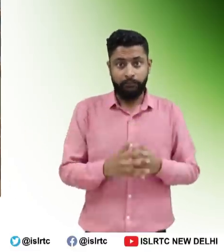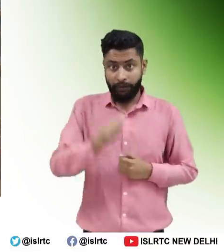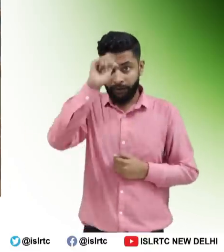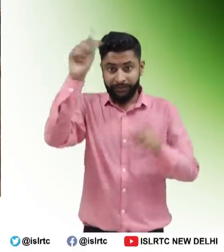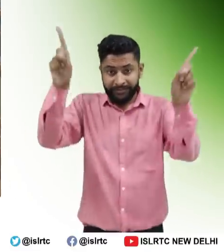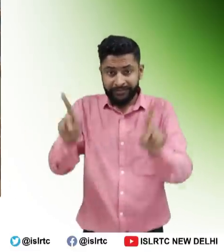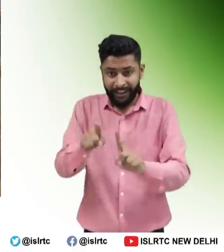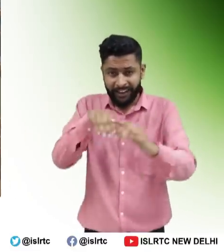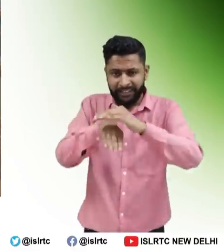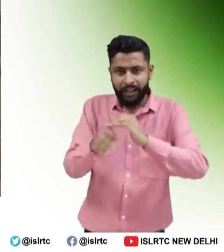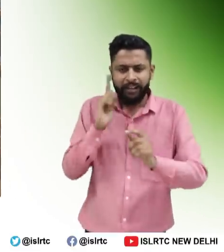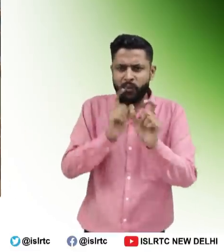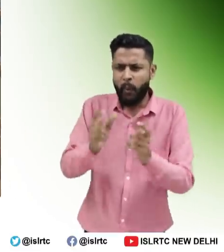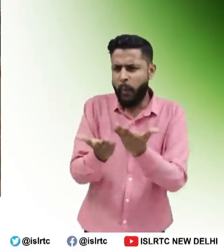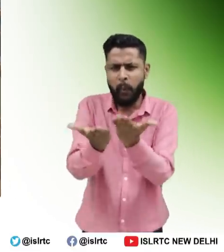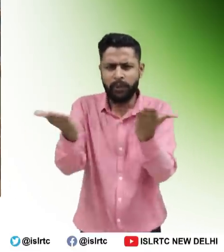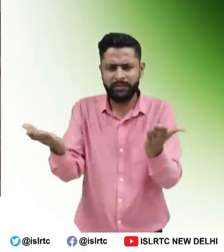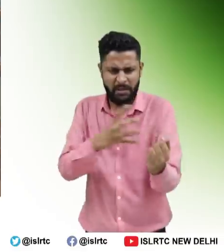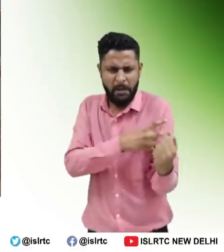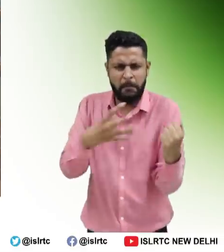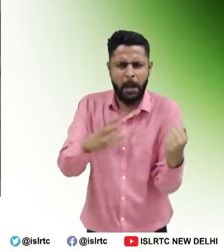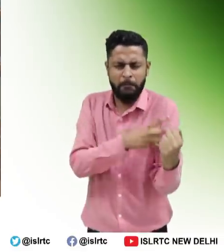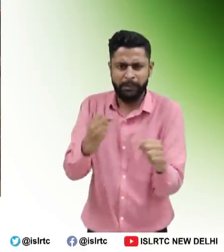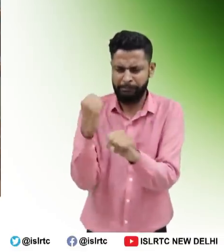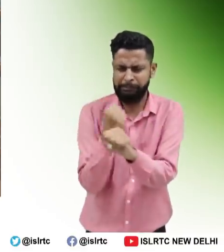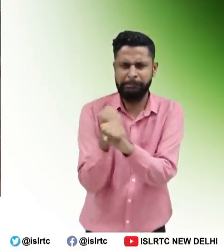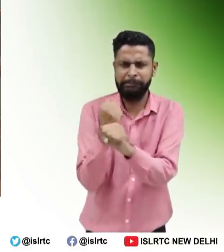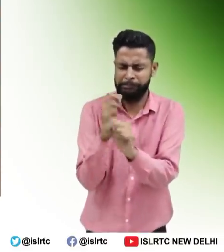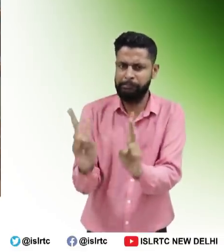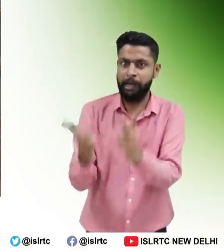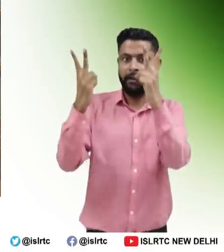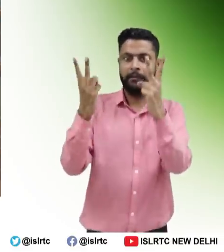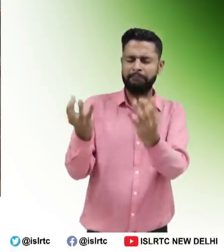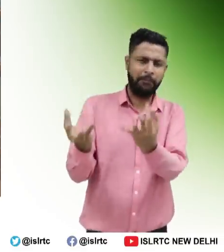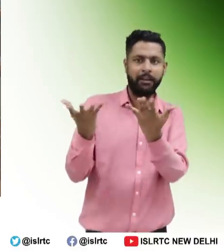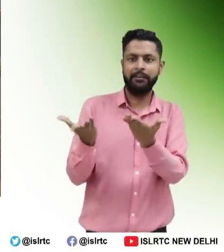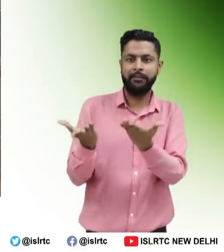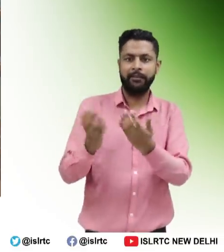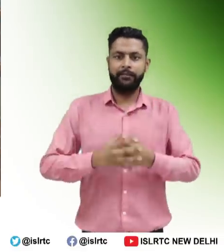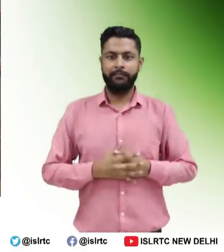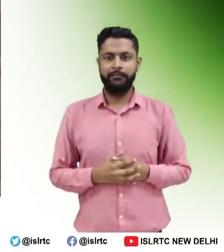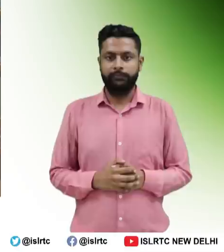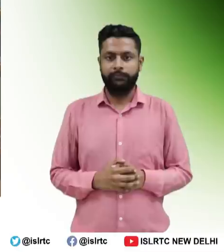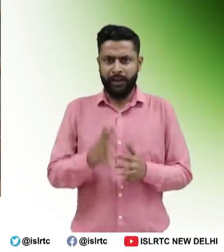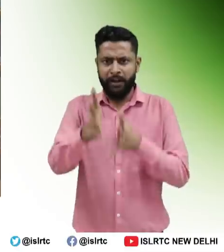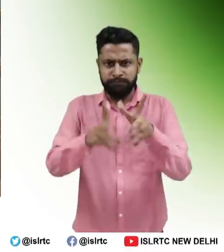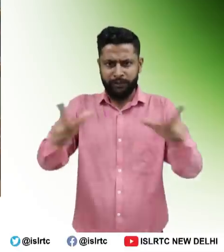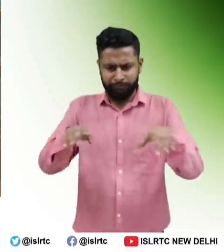ये सच हामारी संस्कृतिक के महत्तपुण सिधान्त वसुधेव उटुमबकों के